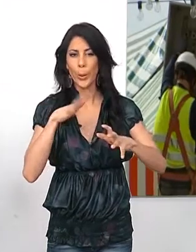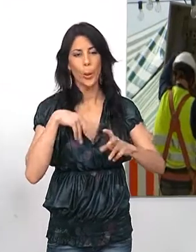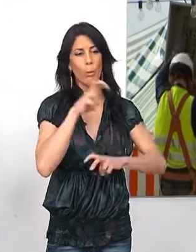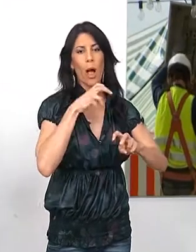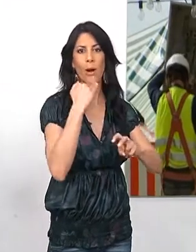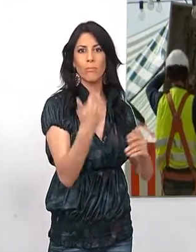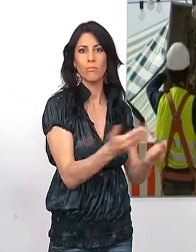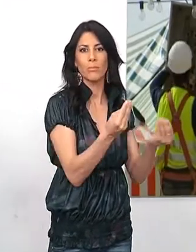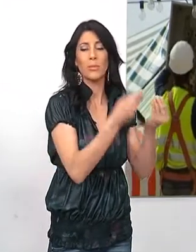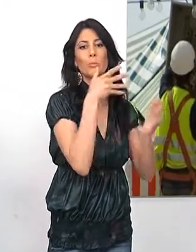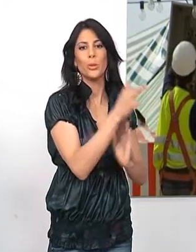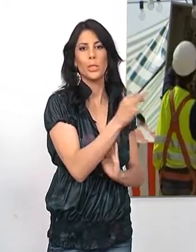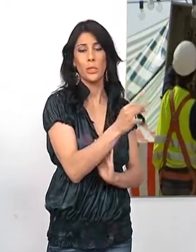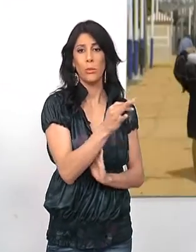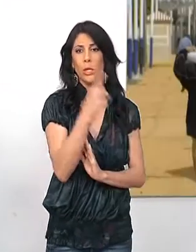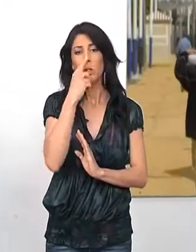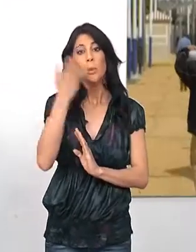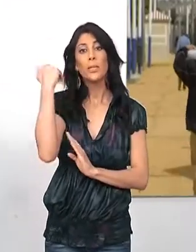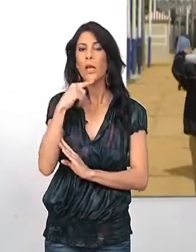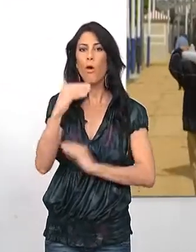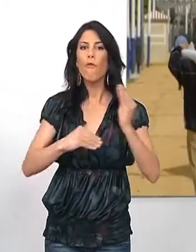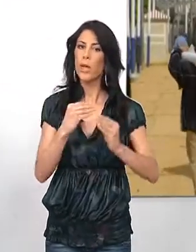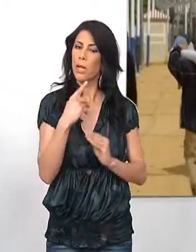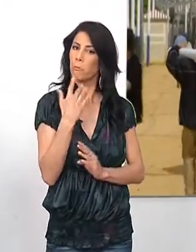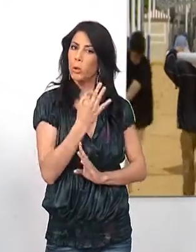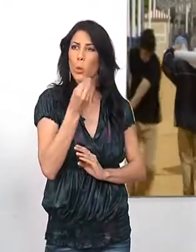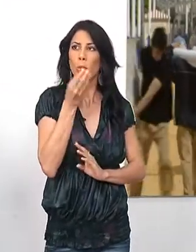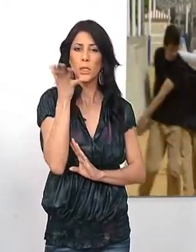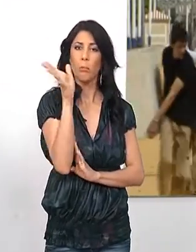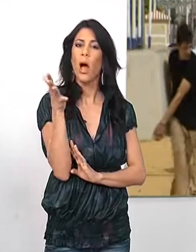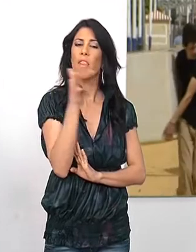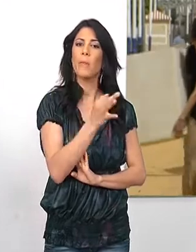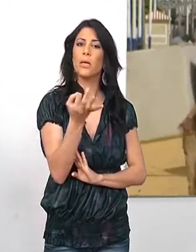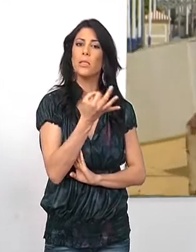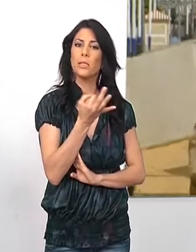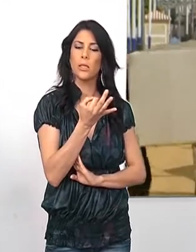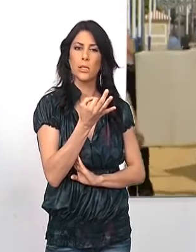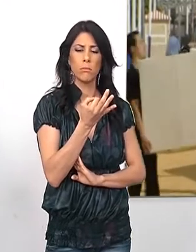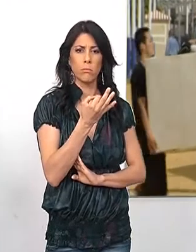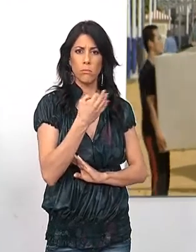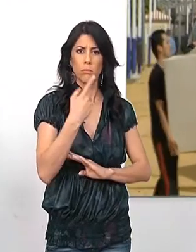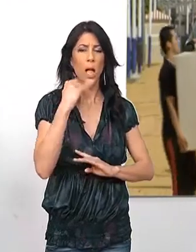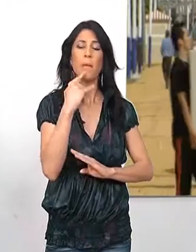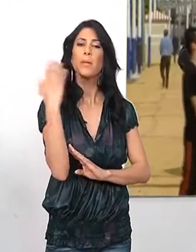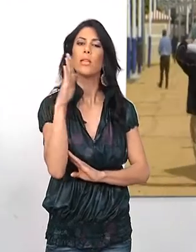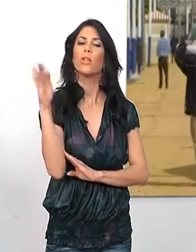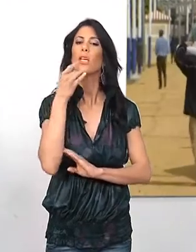Ya el año pasado se registró un menor consumo en la feria a pesar del buen tiempo y además se comprobó que el Real registraba la presencia de